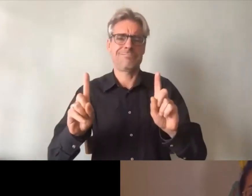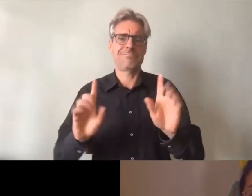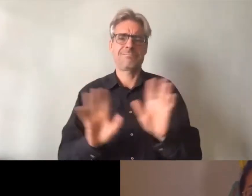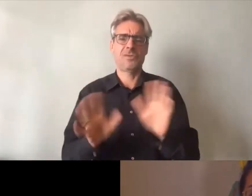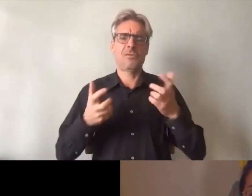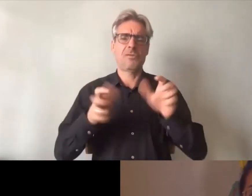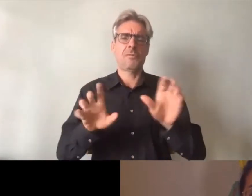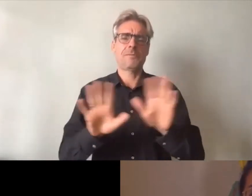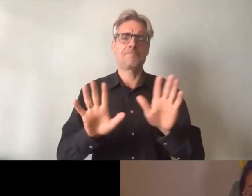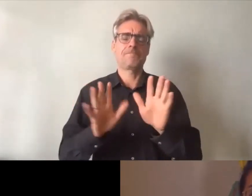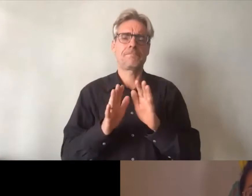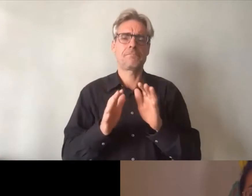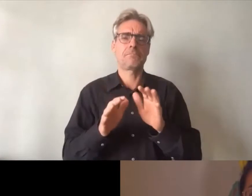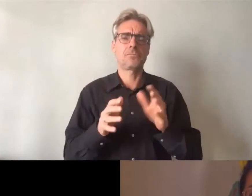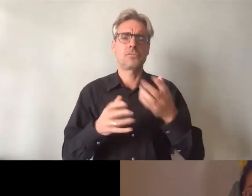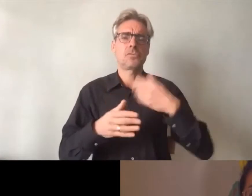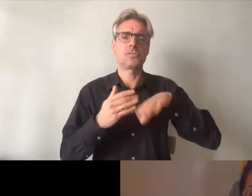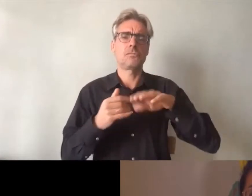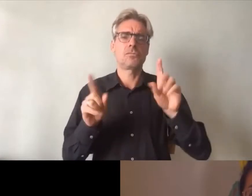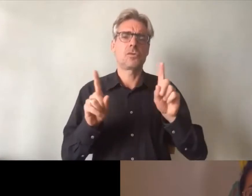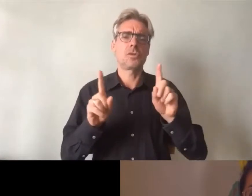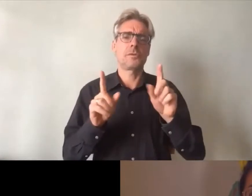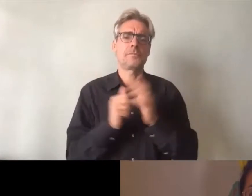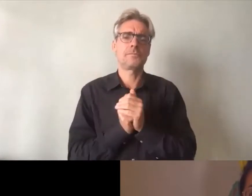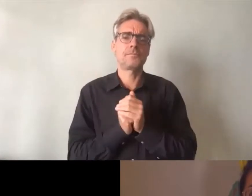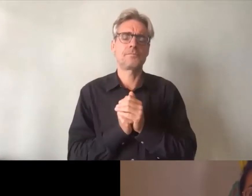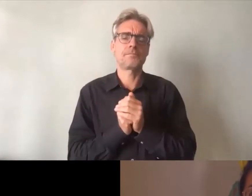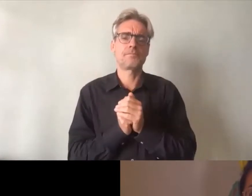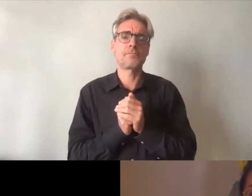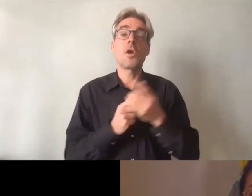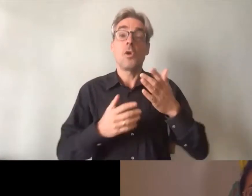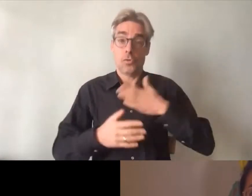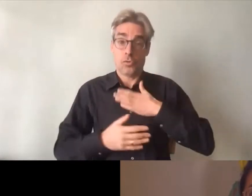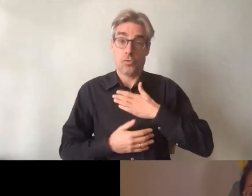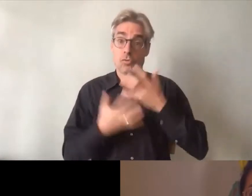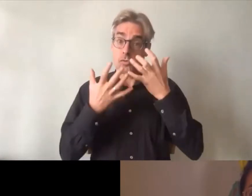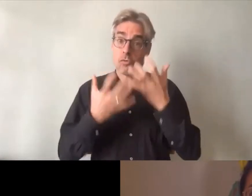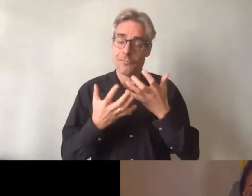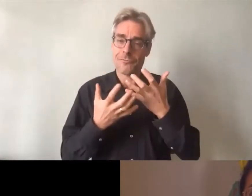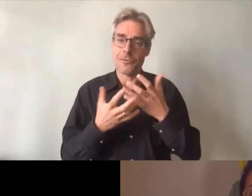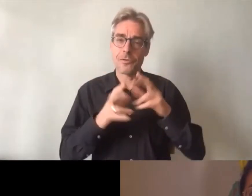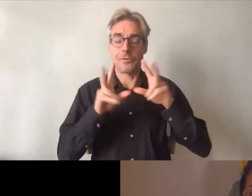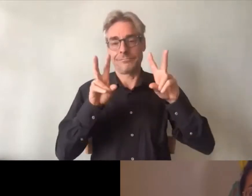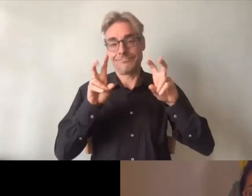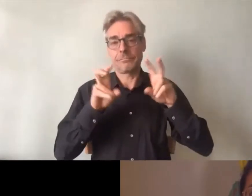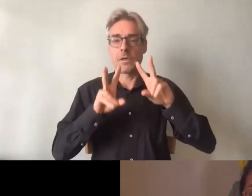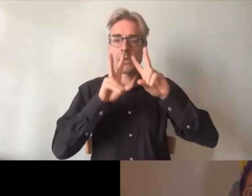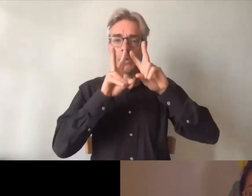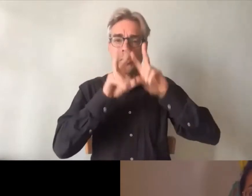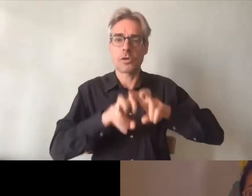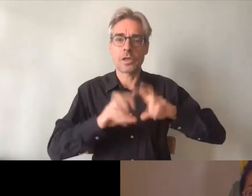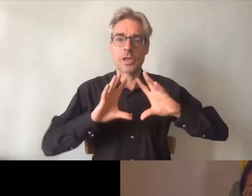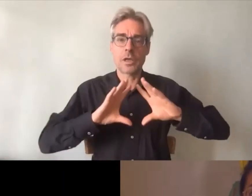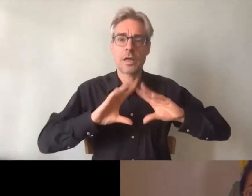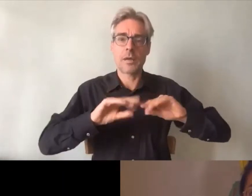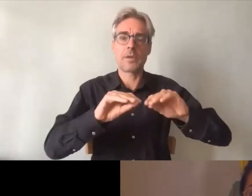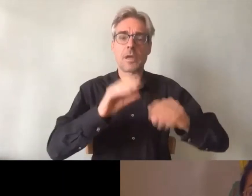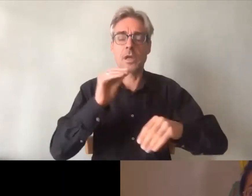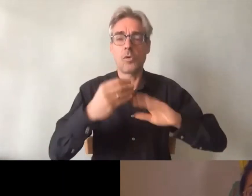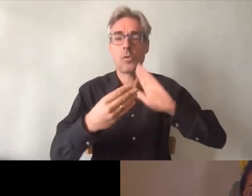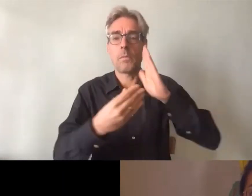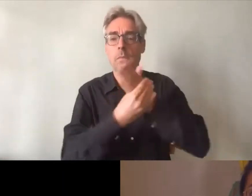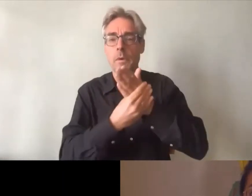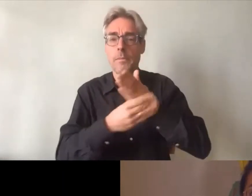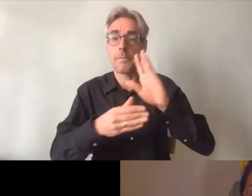entend dans la recherche appliquée. Nous, ce qu'on attend dans la recherche participative,